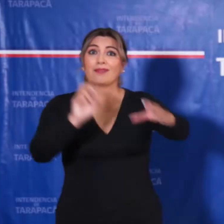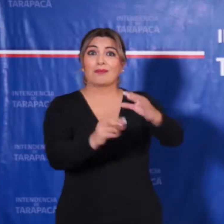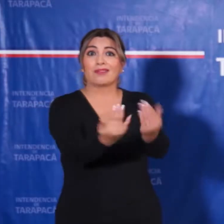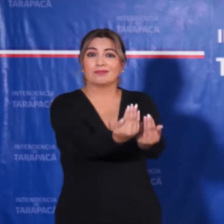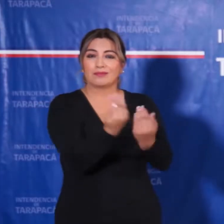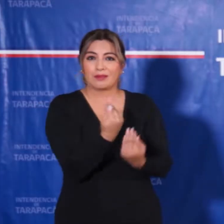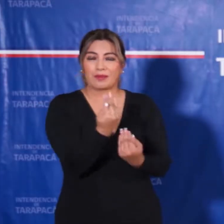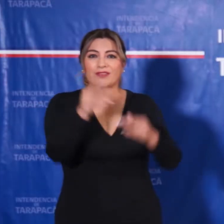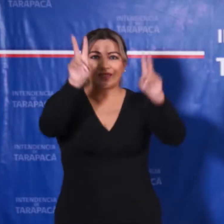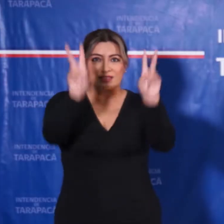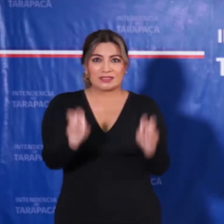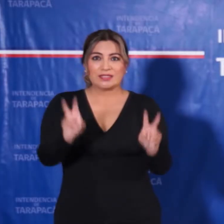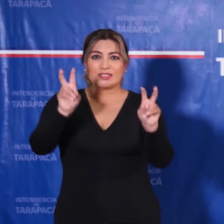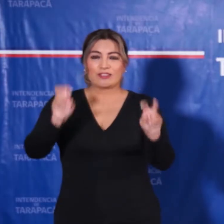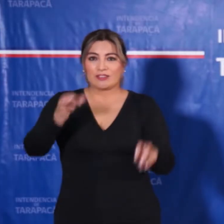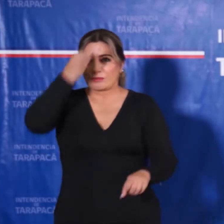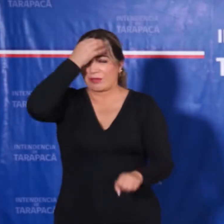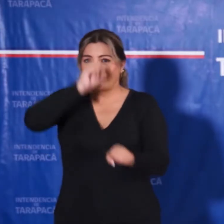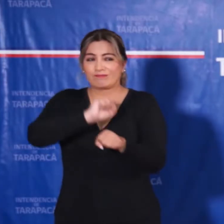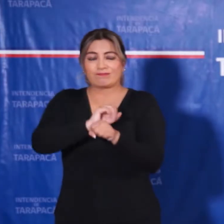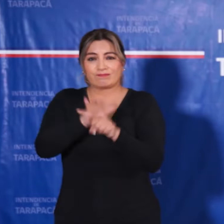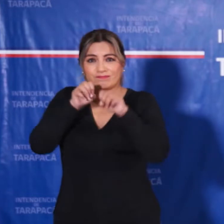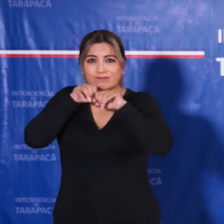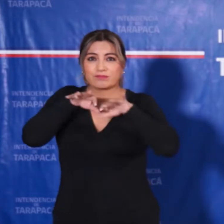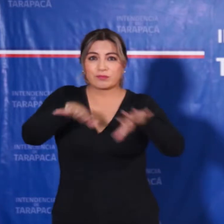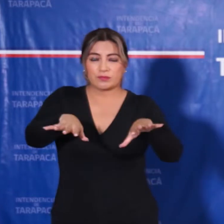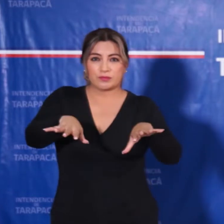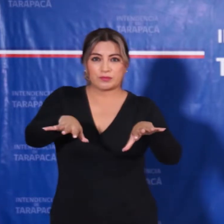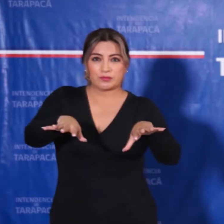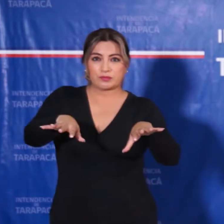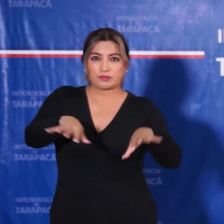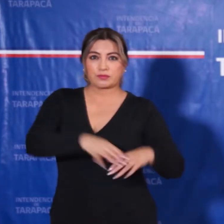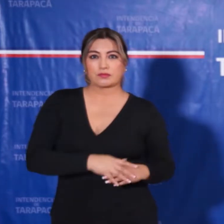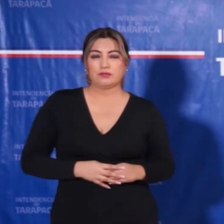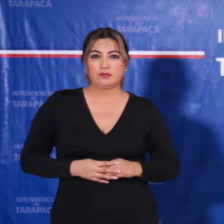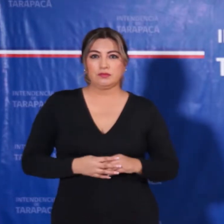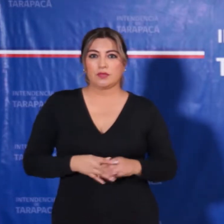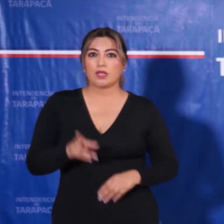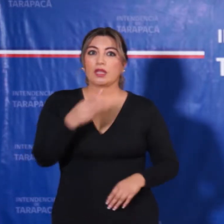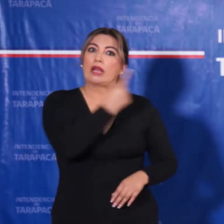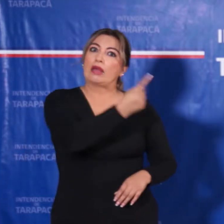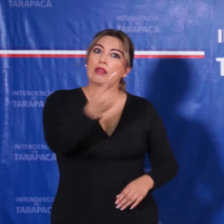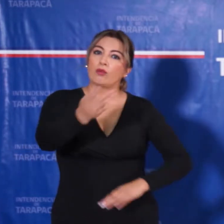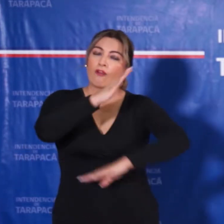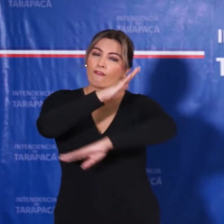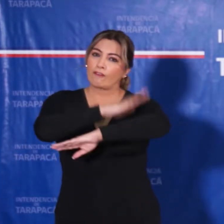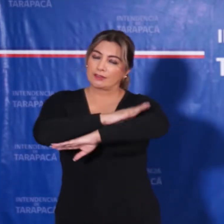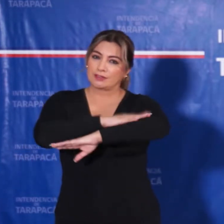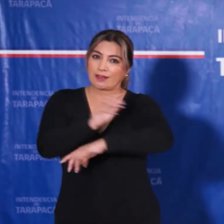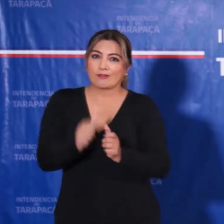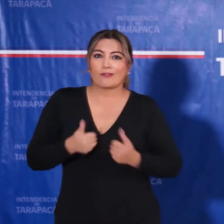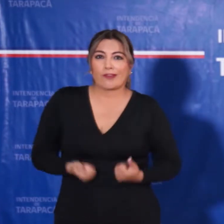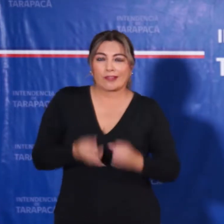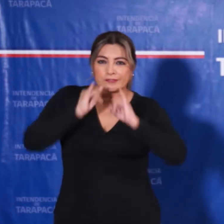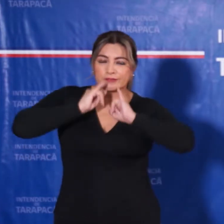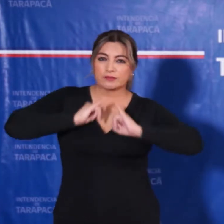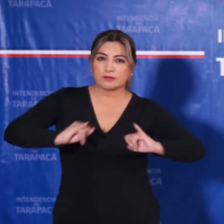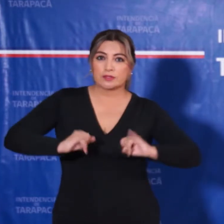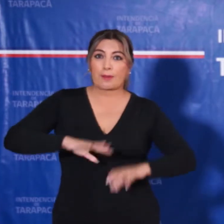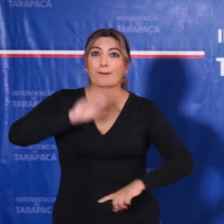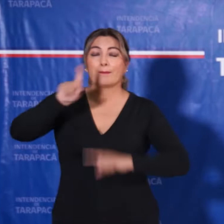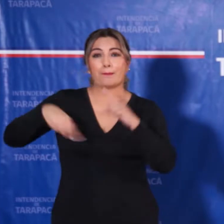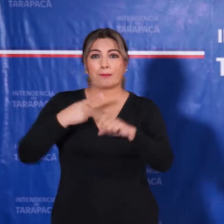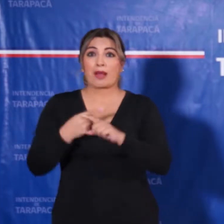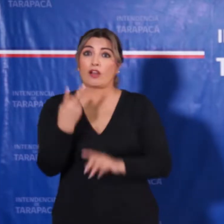en torno a la pandemia y el obedecer todas las instrucciones. Más de estas 12